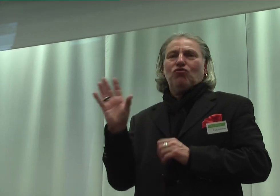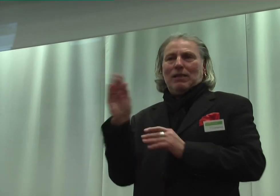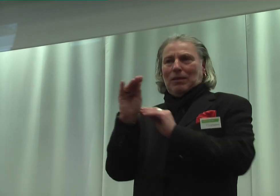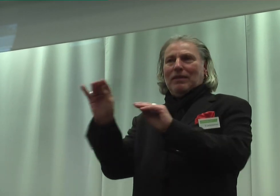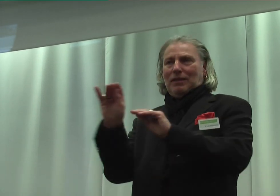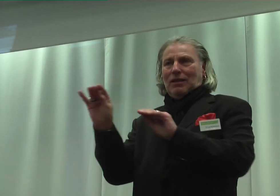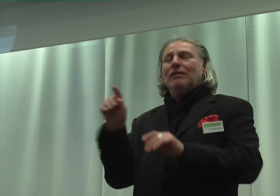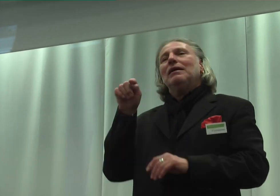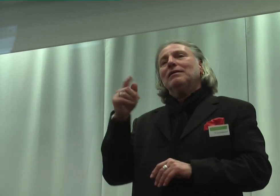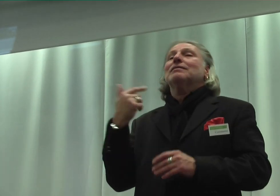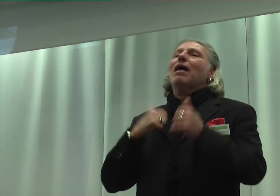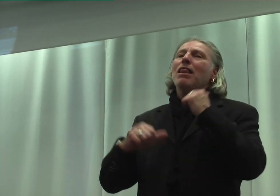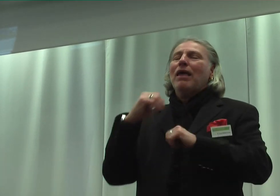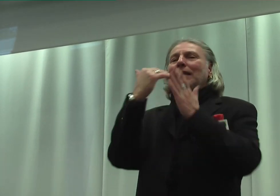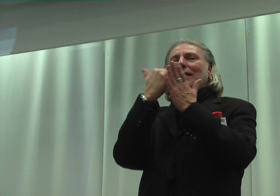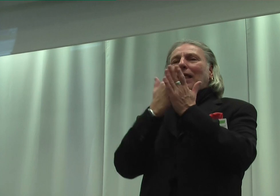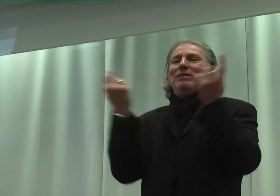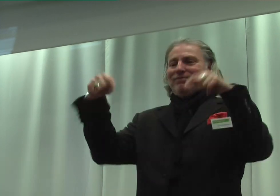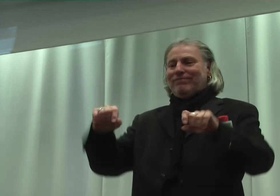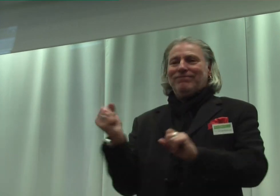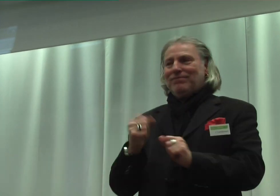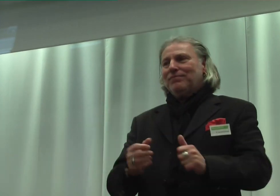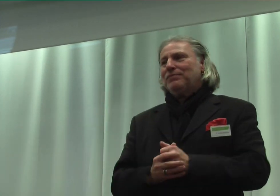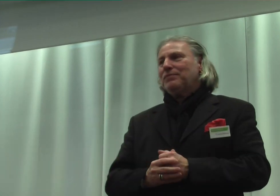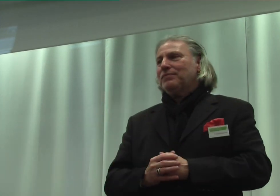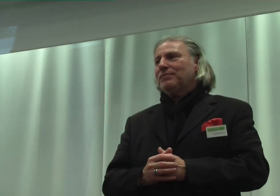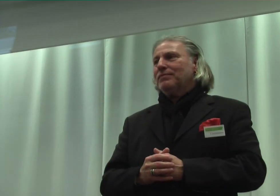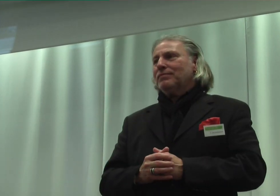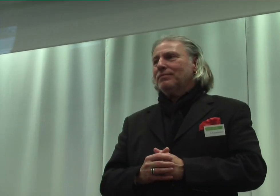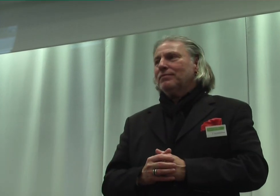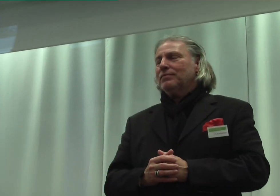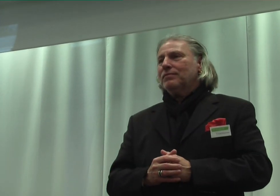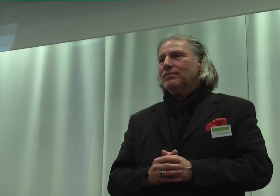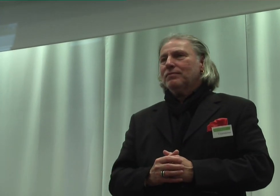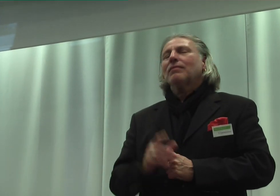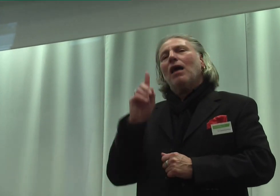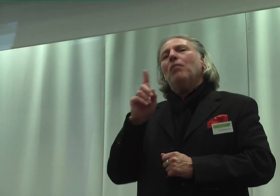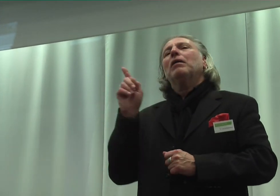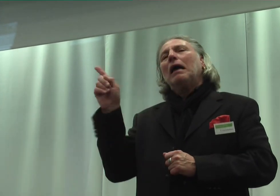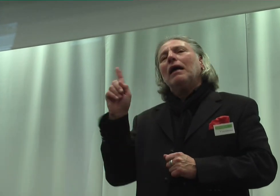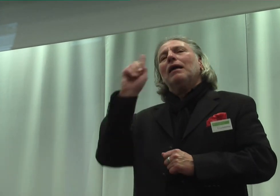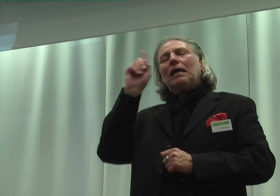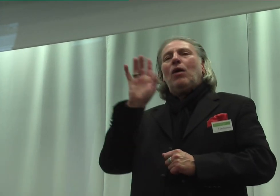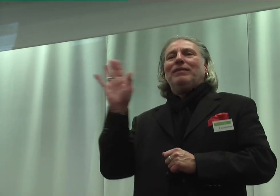dass er als Internet nicht wahrnehmen kann, aber er geht davon aus, dass sein Stellvertreter diese Aufgabe